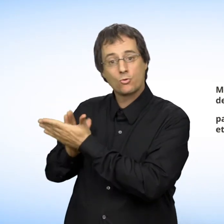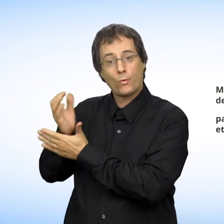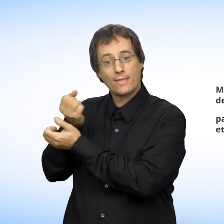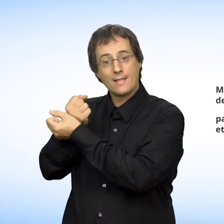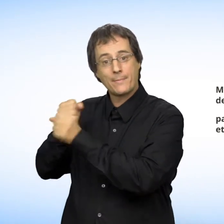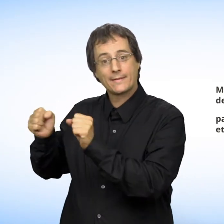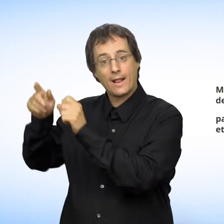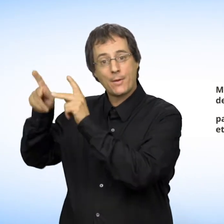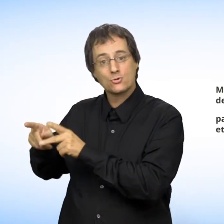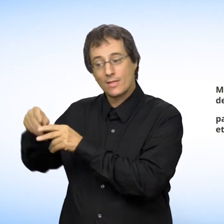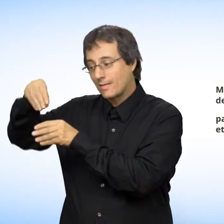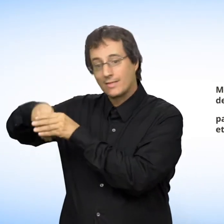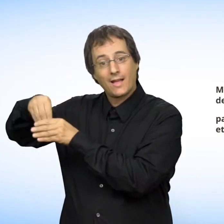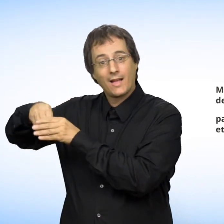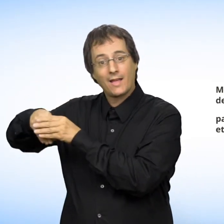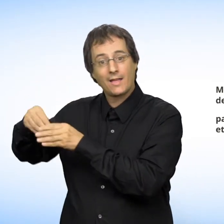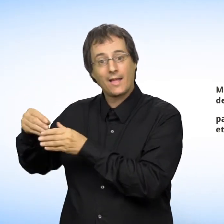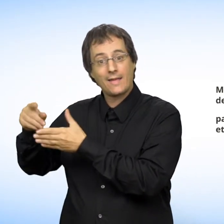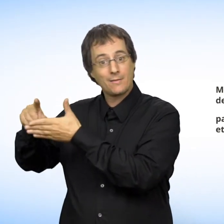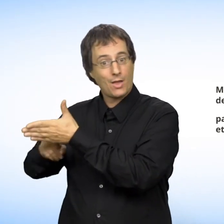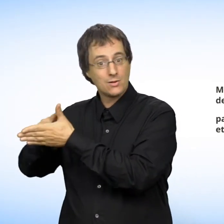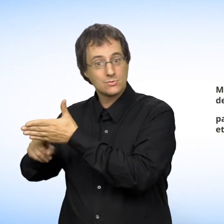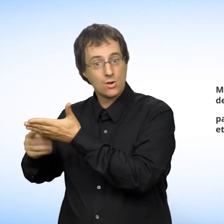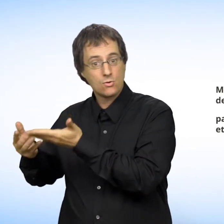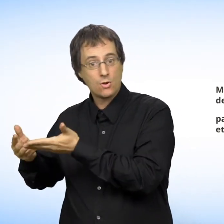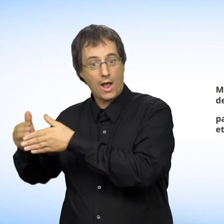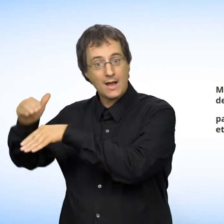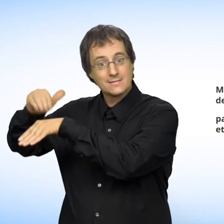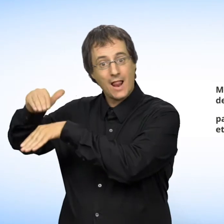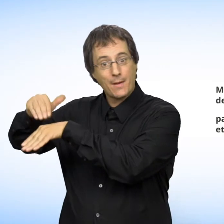Ces situations sont contraires à la Charte des droits et libertés de la personne.